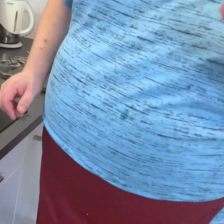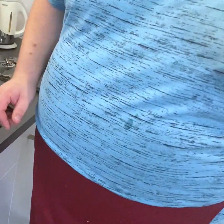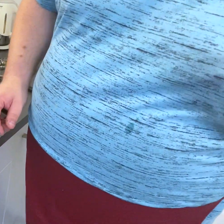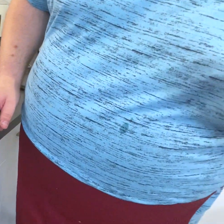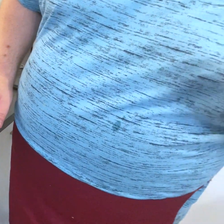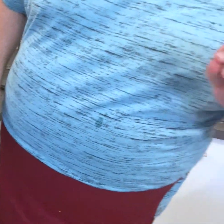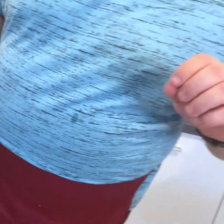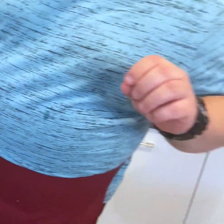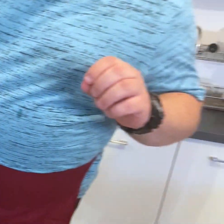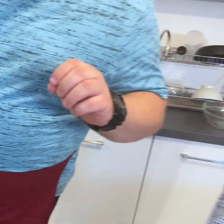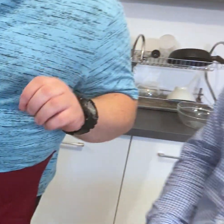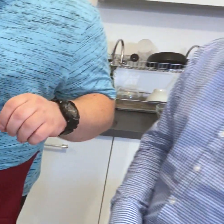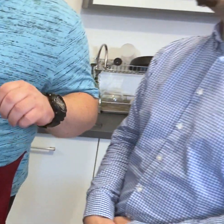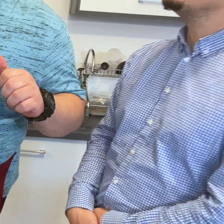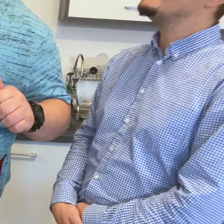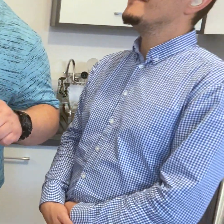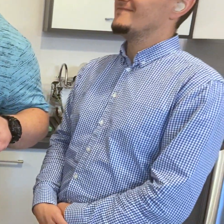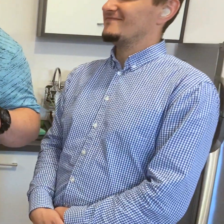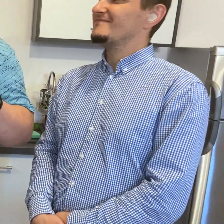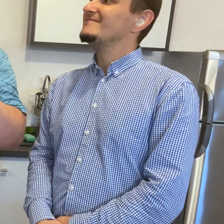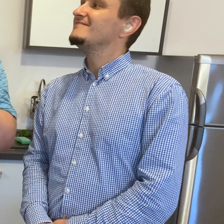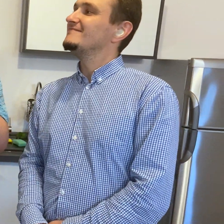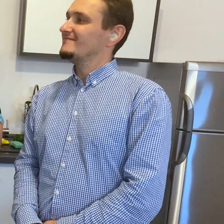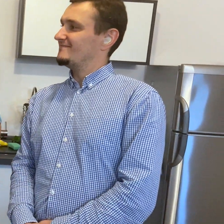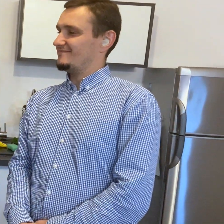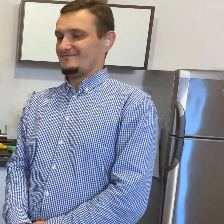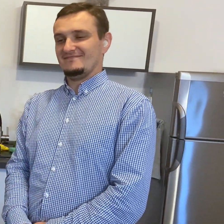Poczekam, aż się zagotuje i za chwilę pokażemy, jak podać.